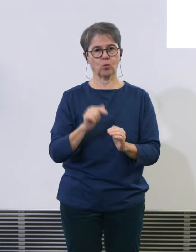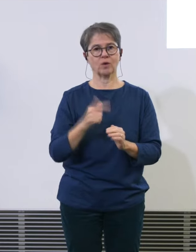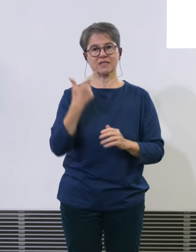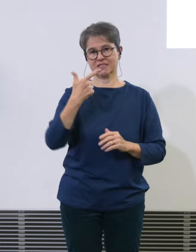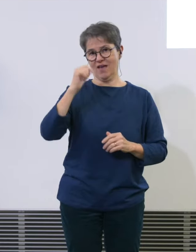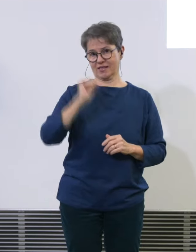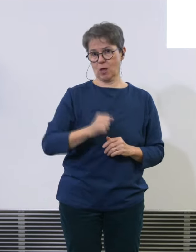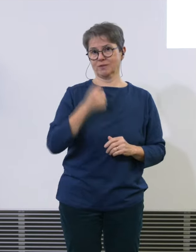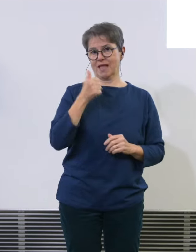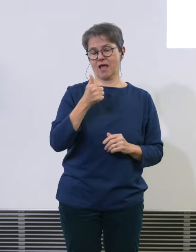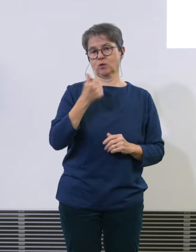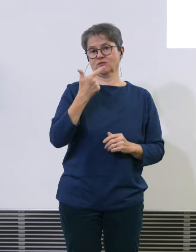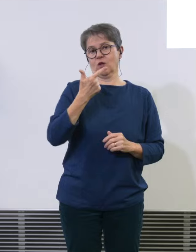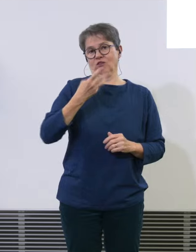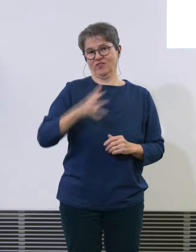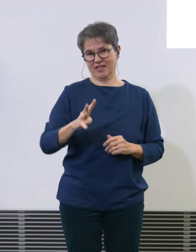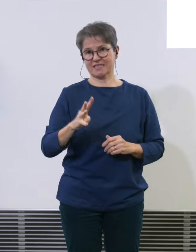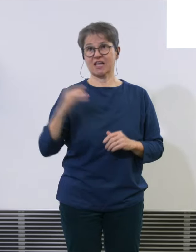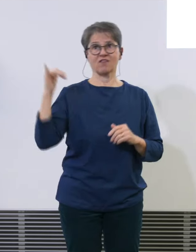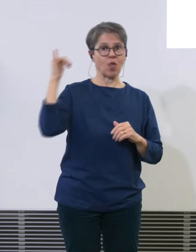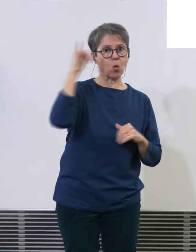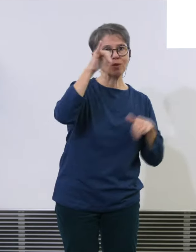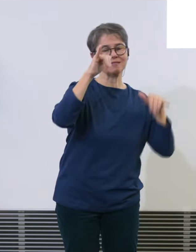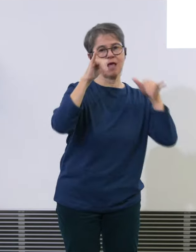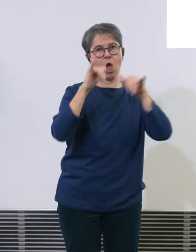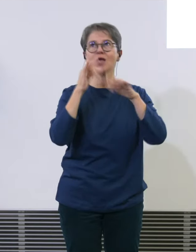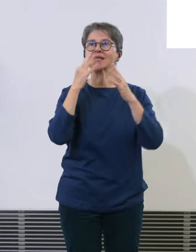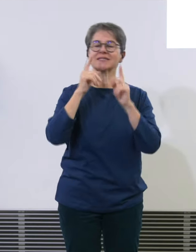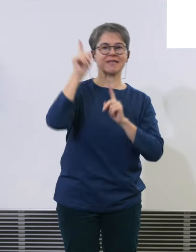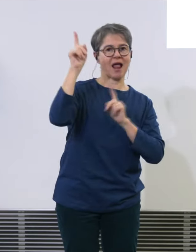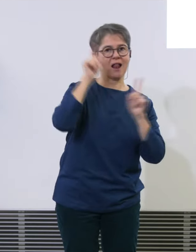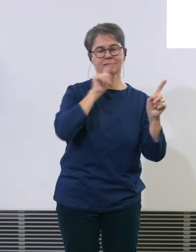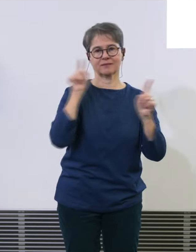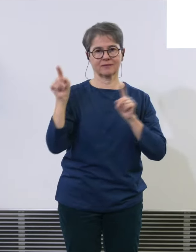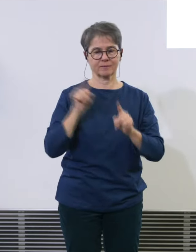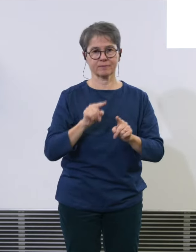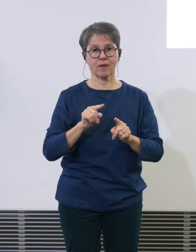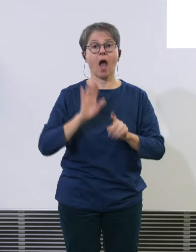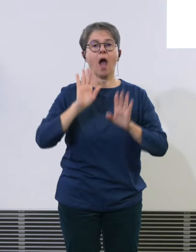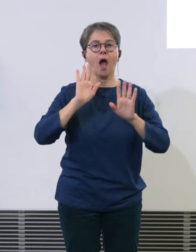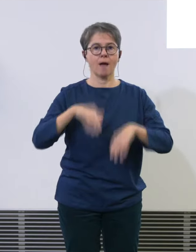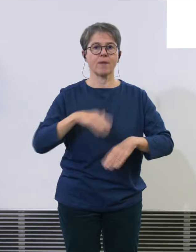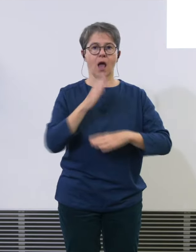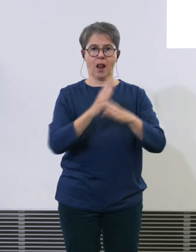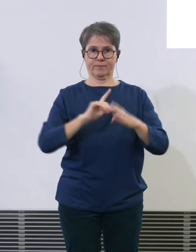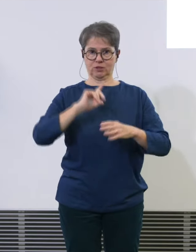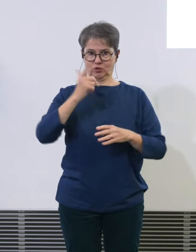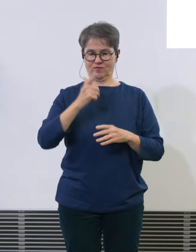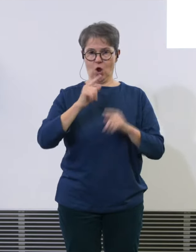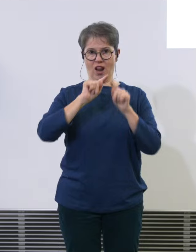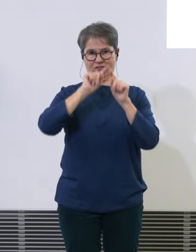Flugzeuge gezählt worden. Nach halb 12.00 Uhr sind insgesamt 204